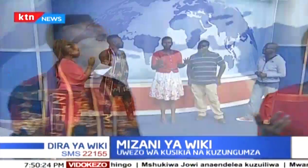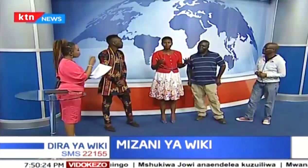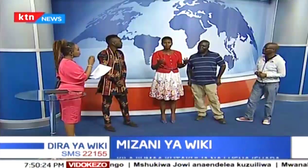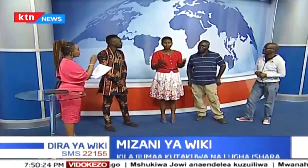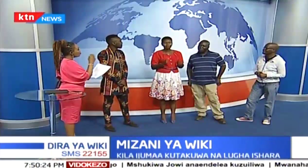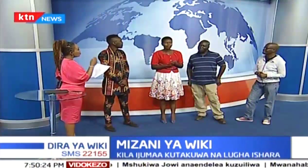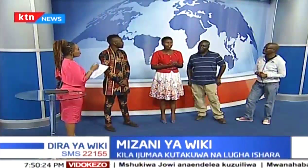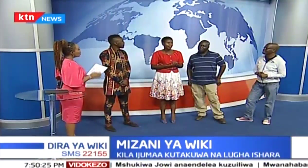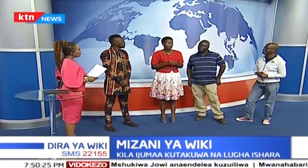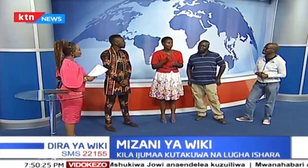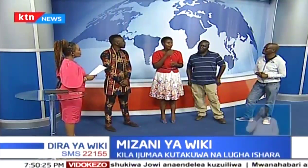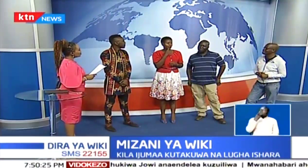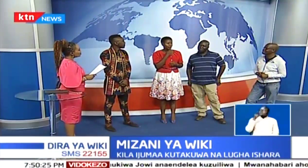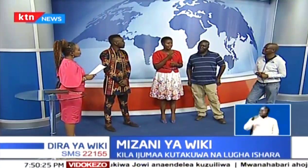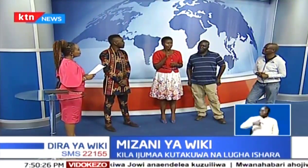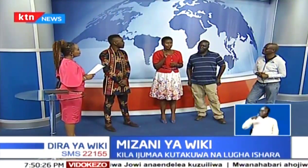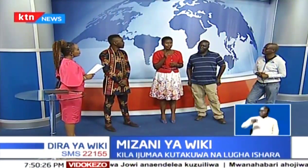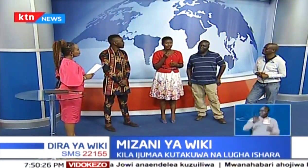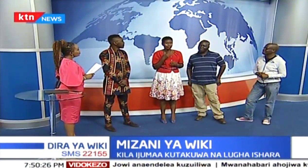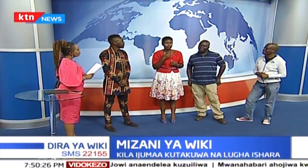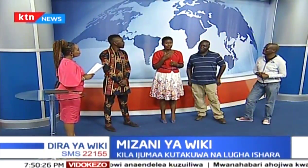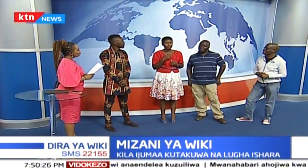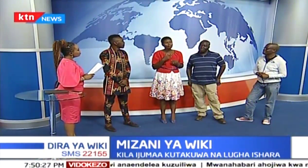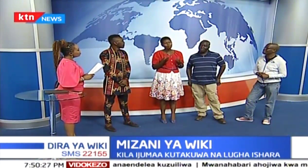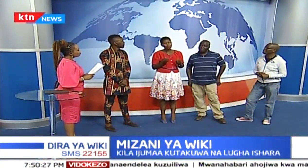kupatrishe, wewe sekemu hii, na umuhimu gani kuwako?